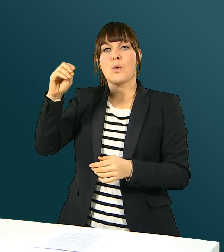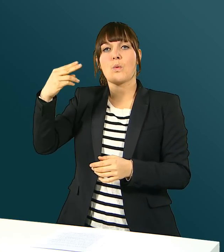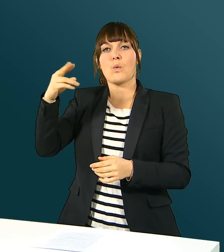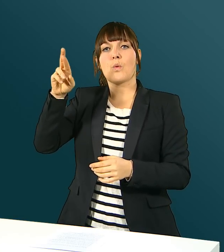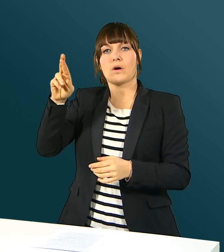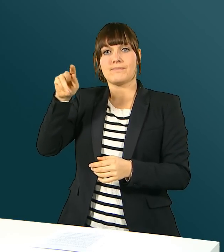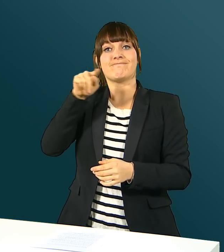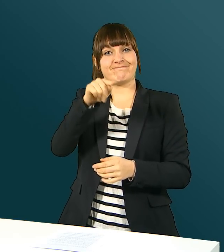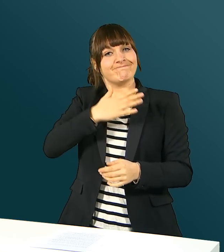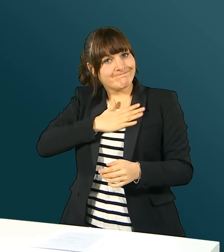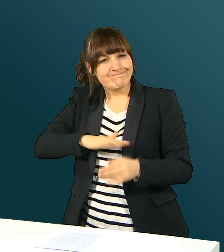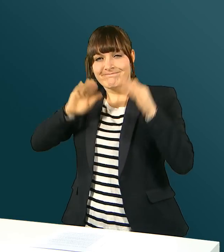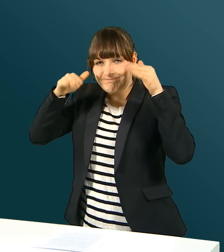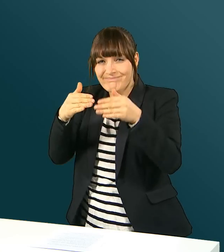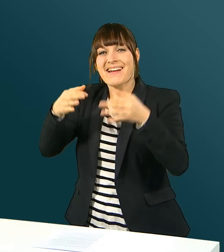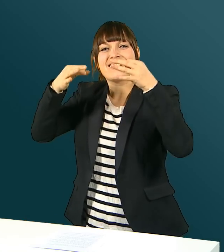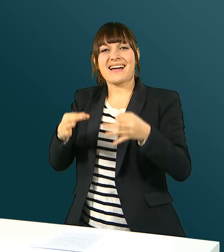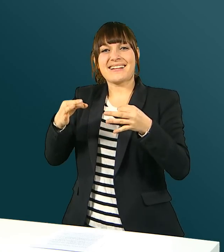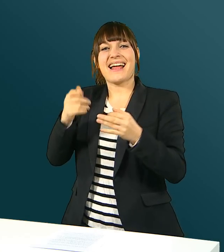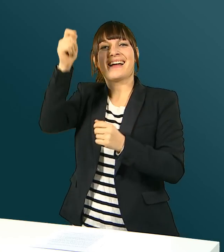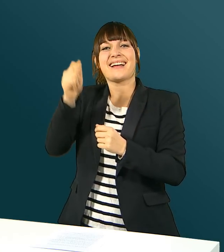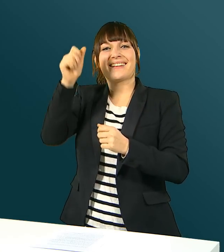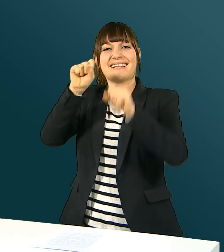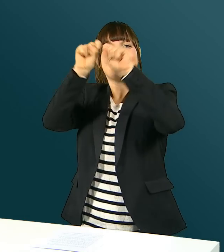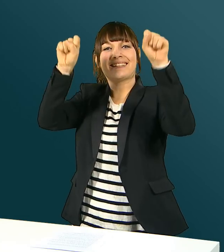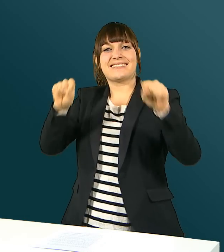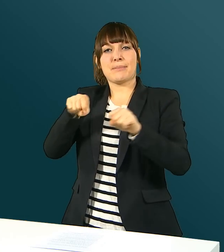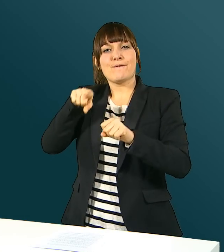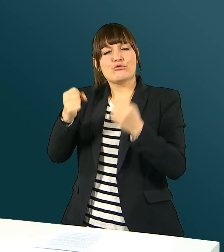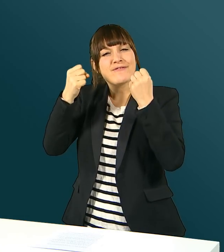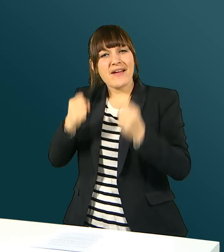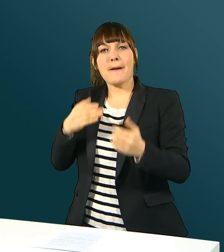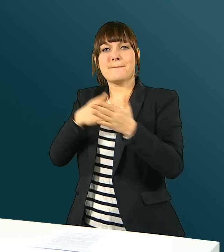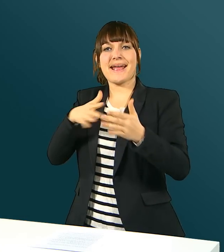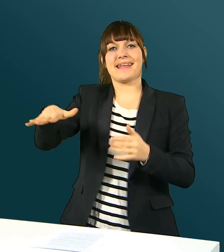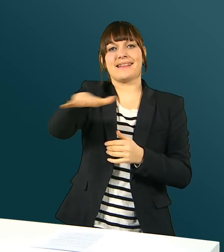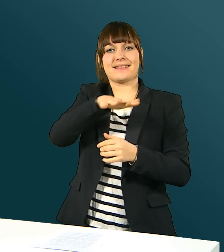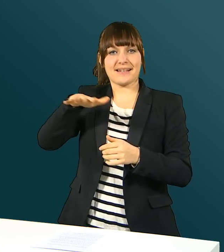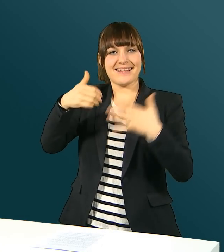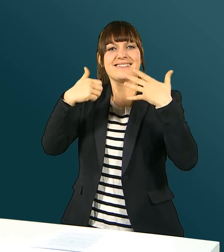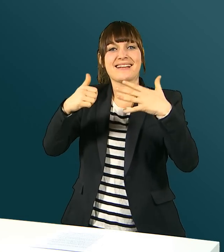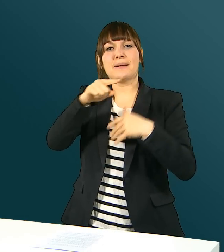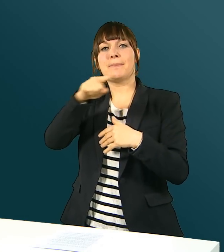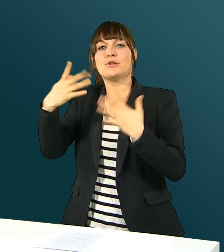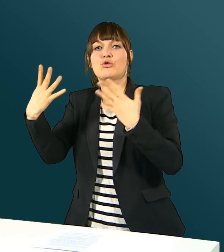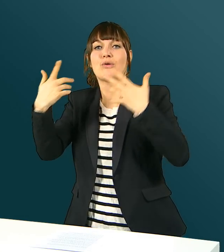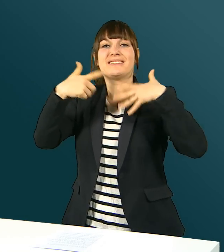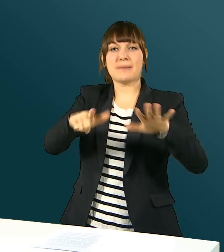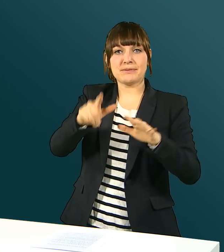Schwerbehinderte. Das heisst, die mit 60-79% Invalidität